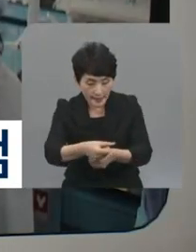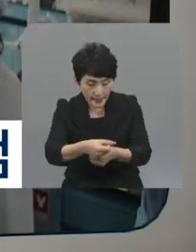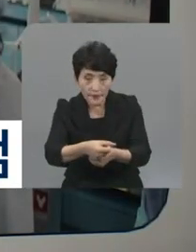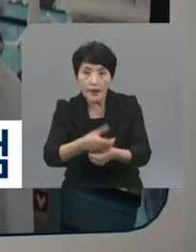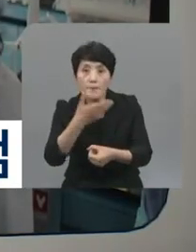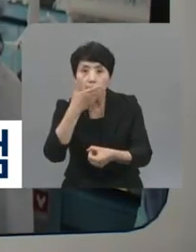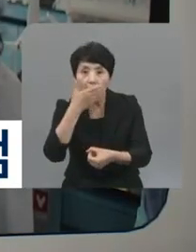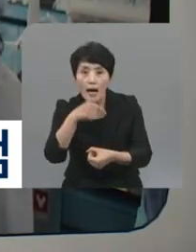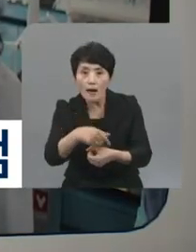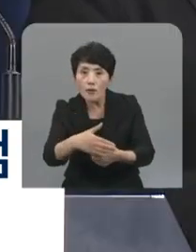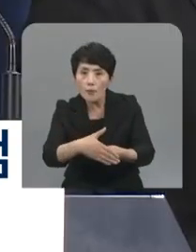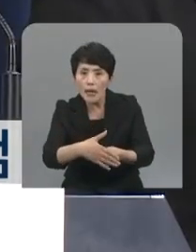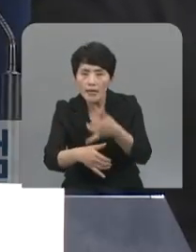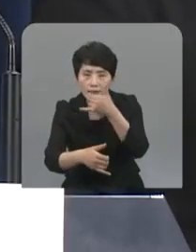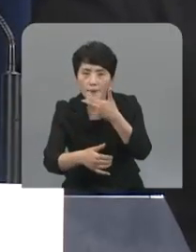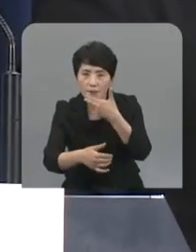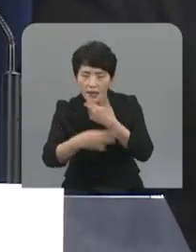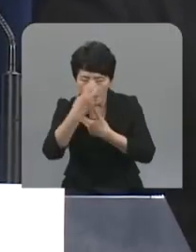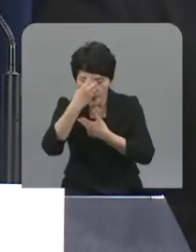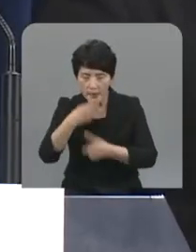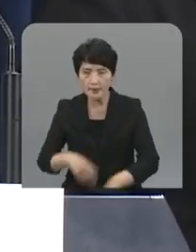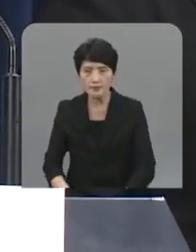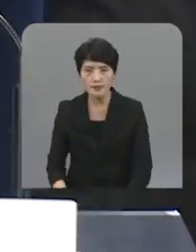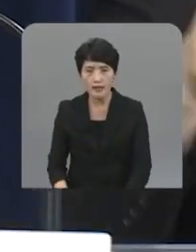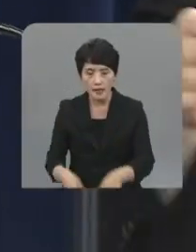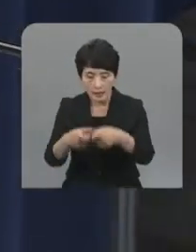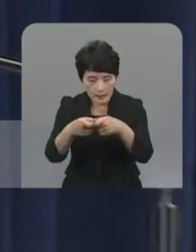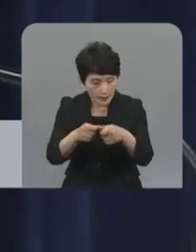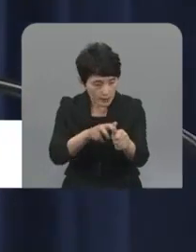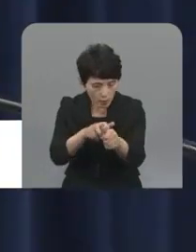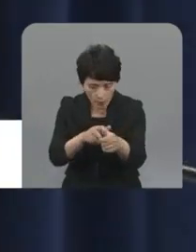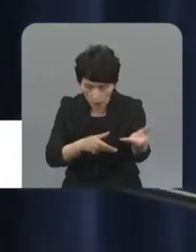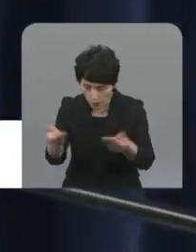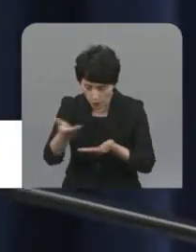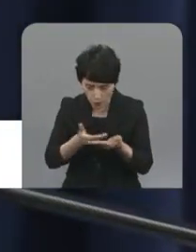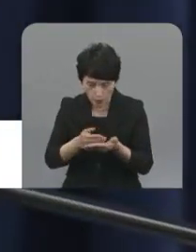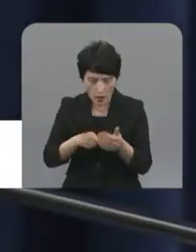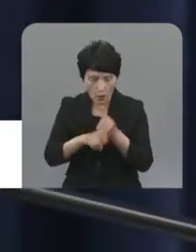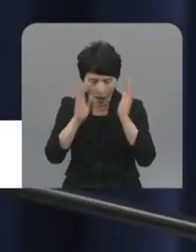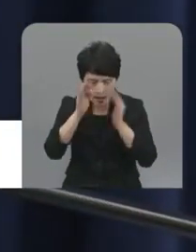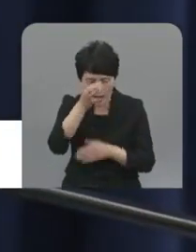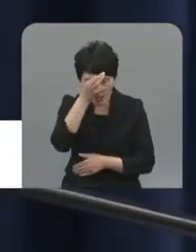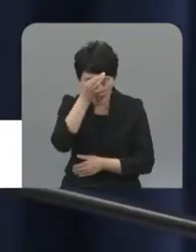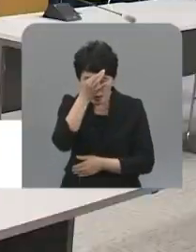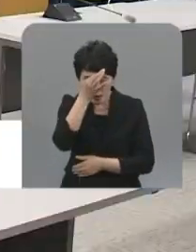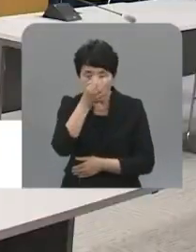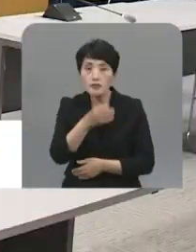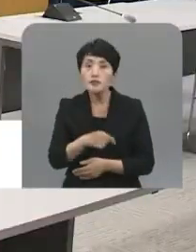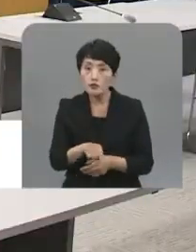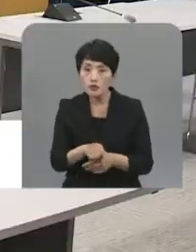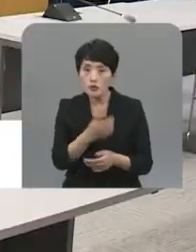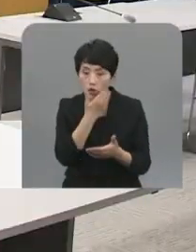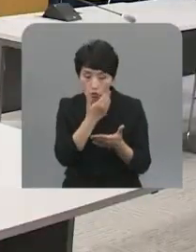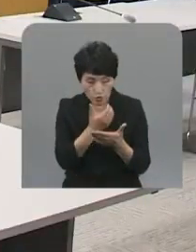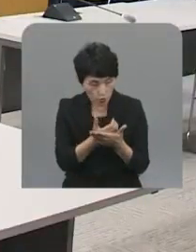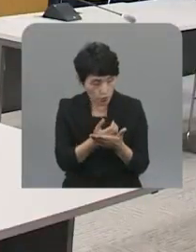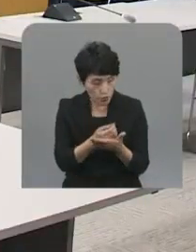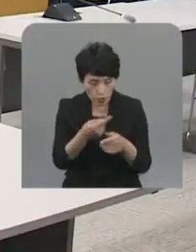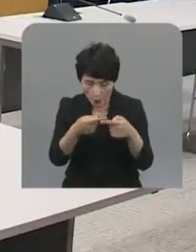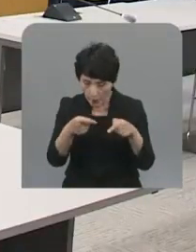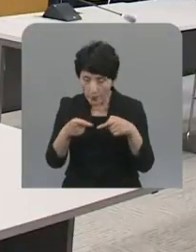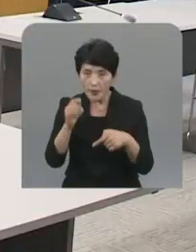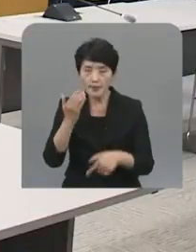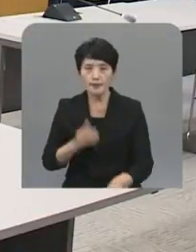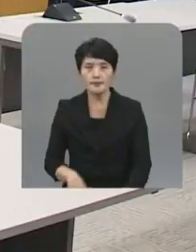случае внезапного отключения электроэнергии связи. Кроме того, действует оборудование для двойной проверки